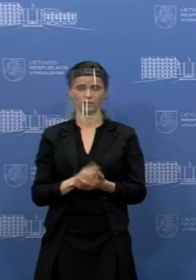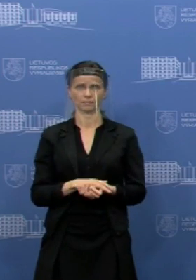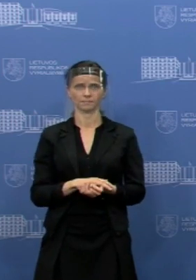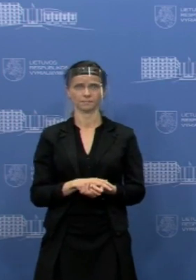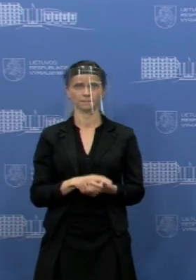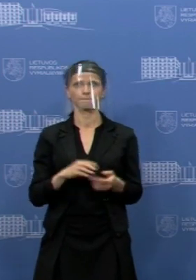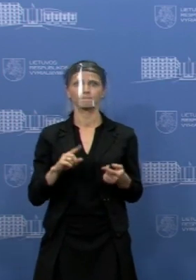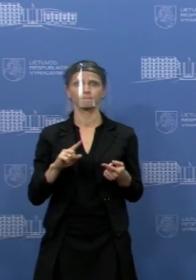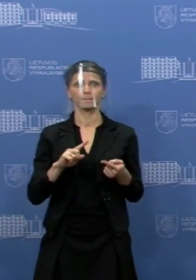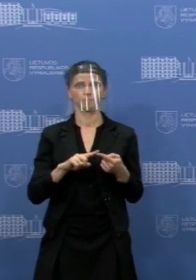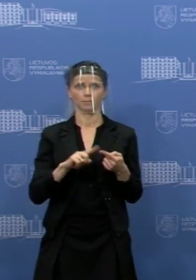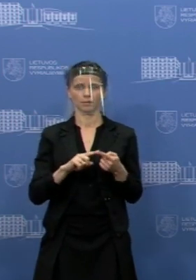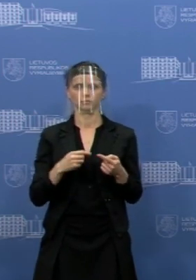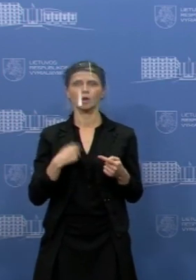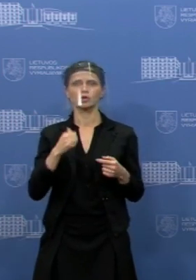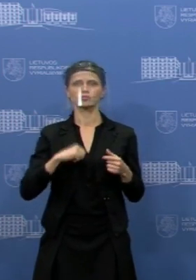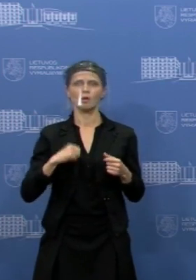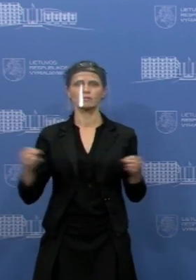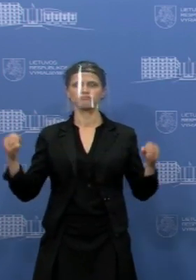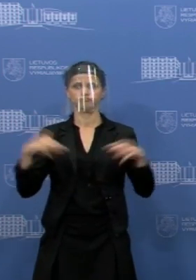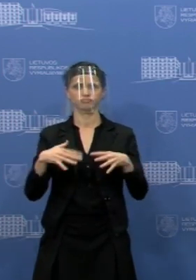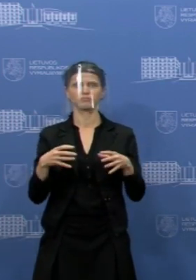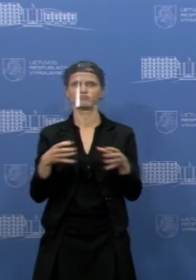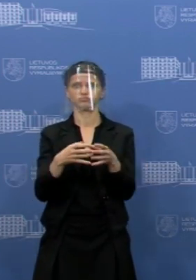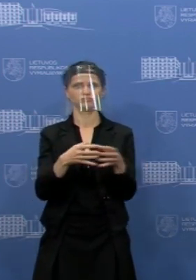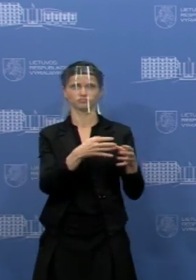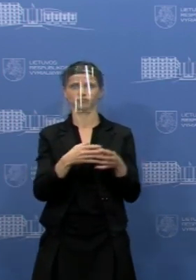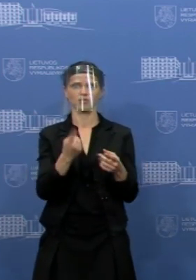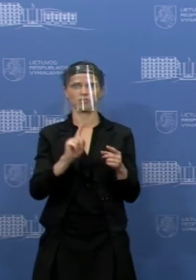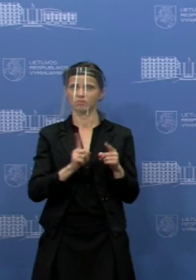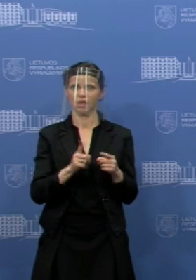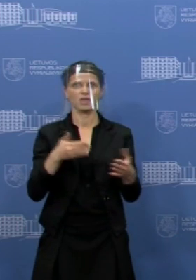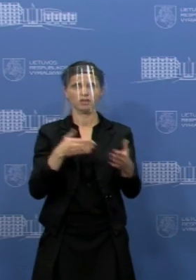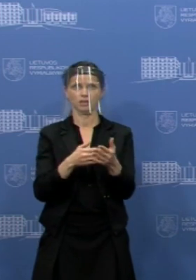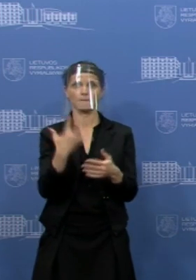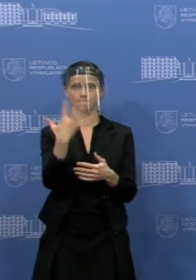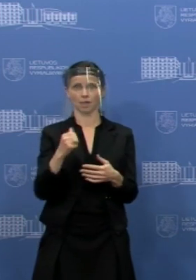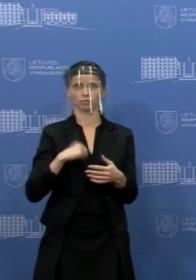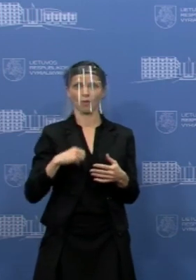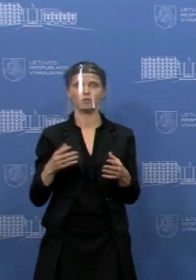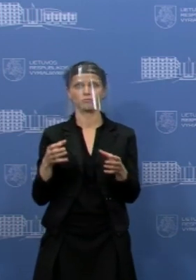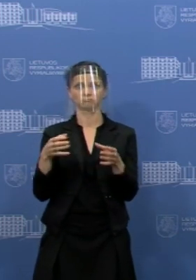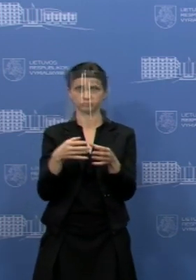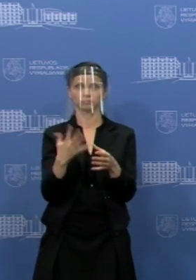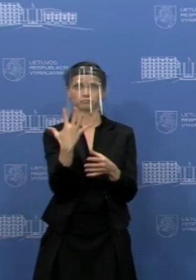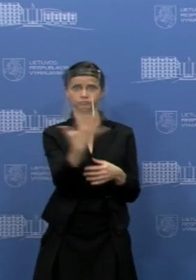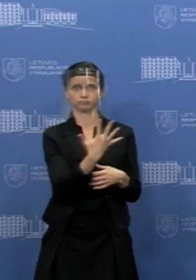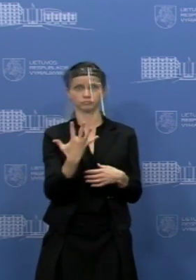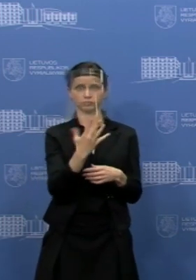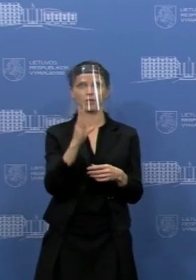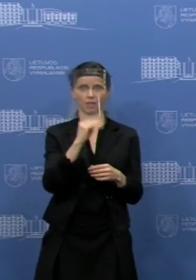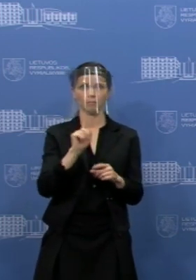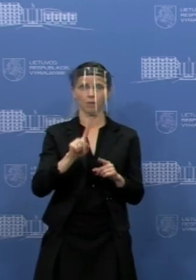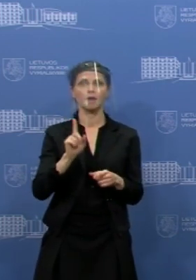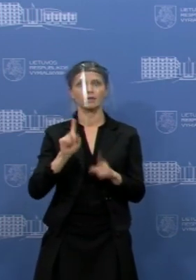įpareigojimas nesibūriuoti daugiau kaip penkių asmenų grupėm išskyrus,